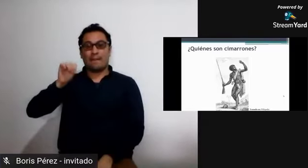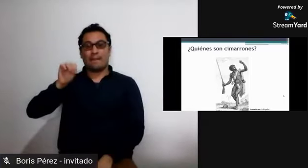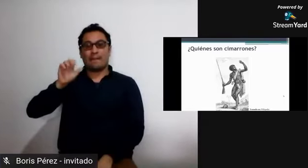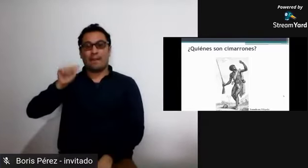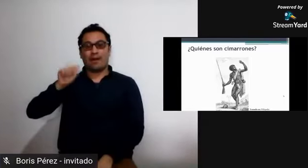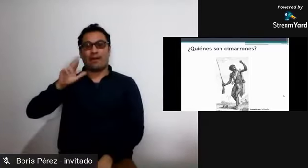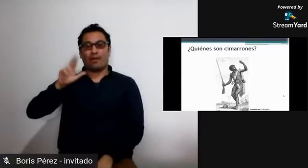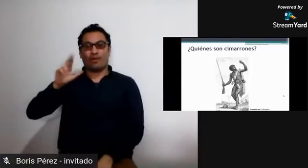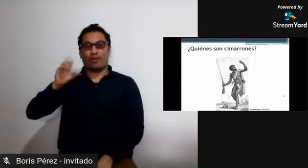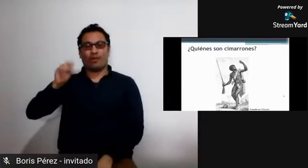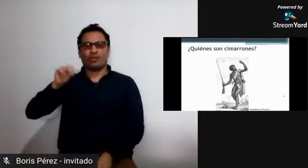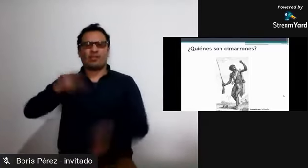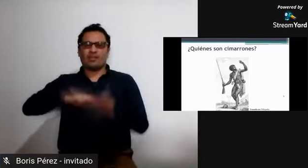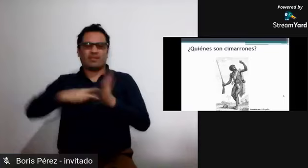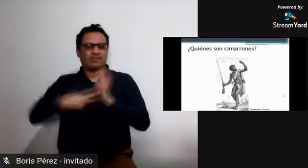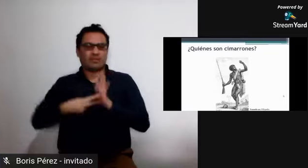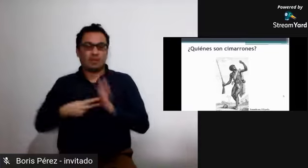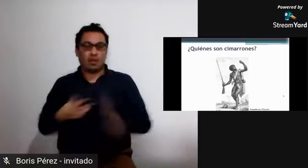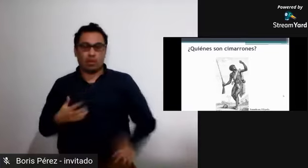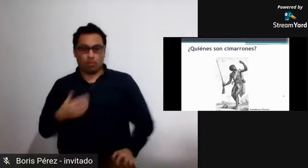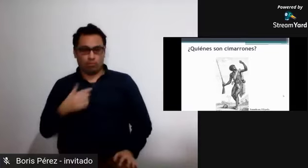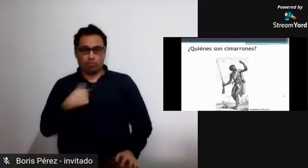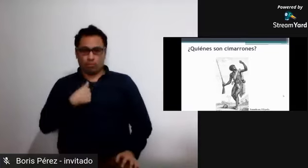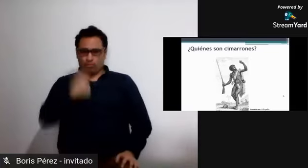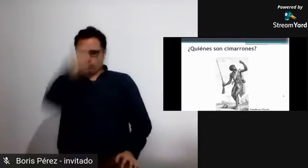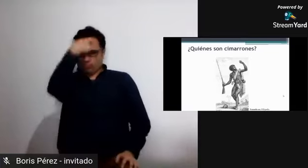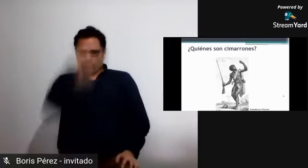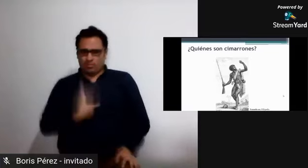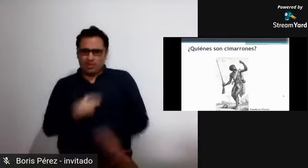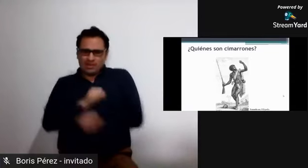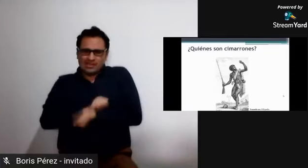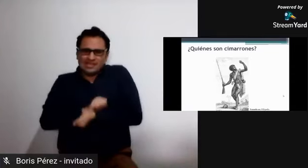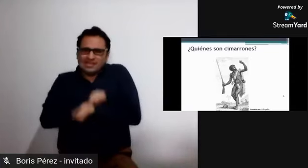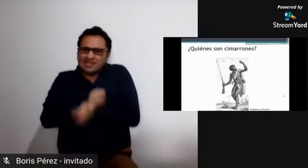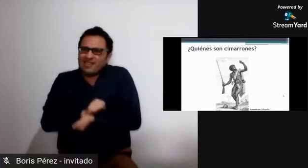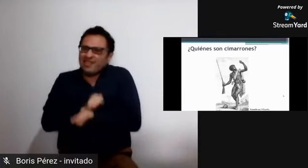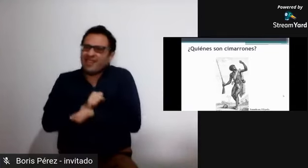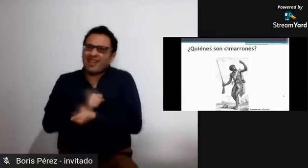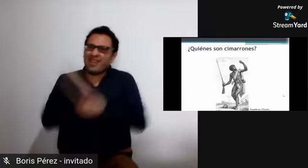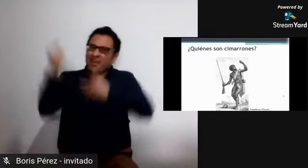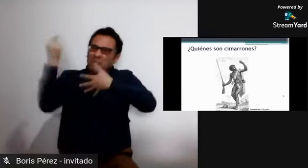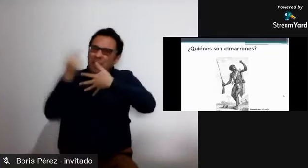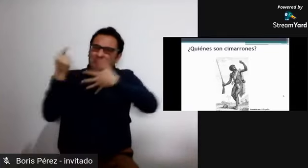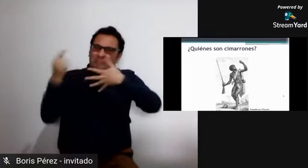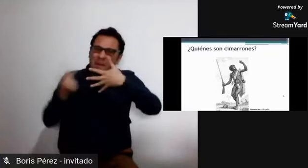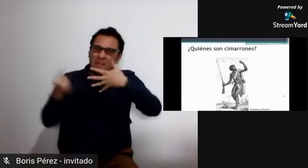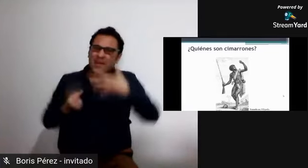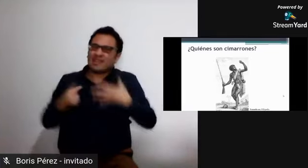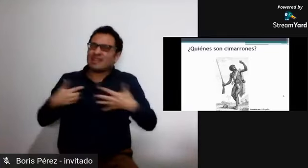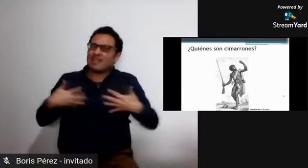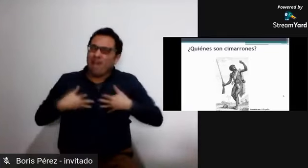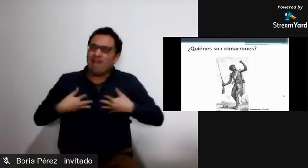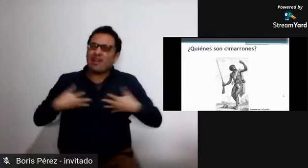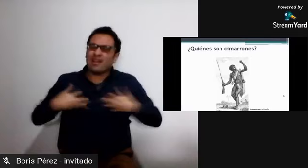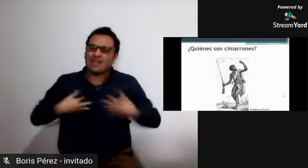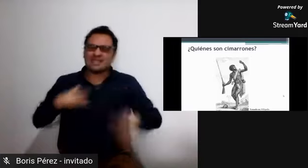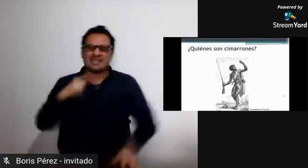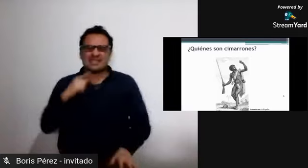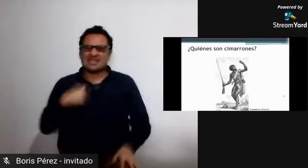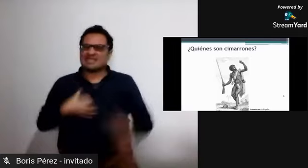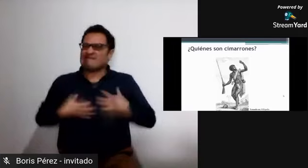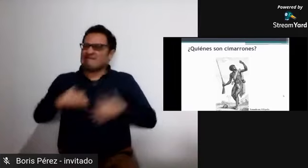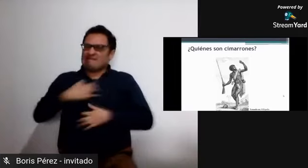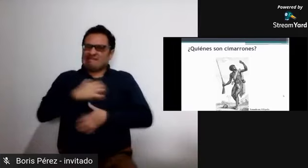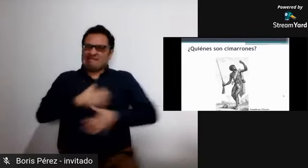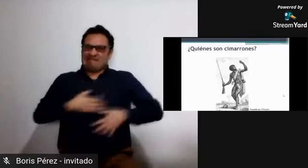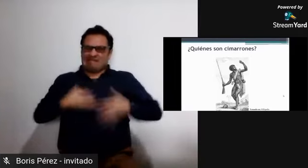por otro lado los esclavos traídos de áfrica que era entonces una persona considerada así marrón